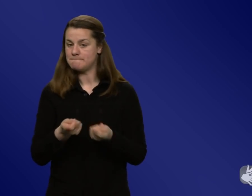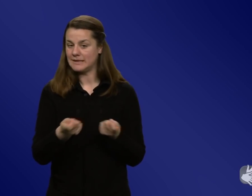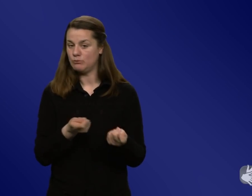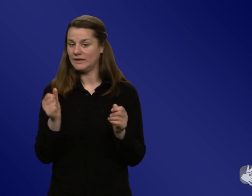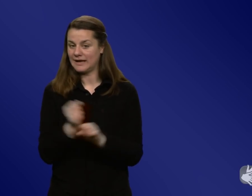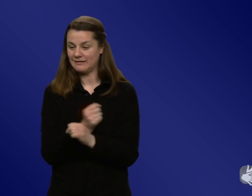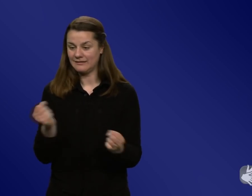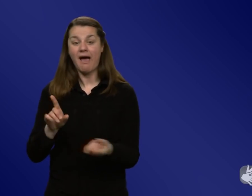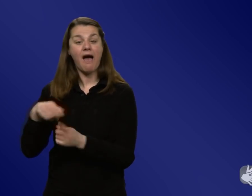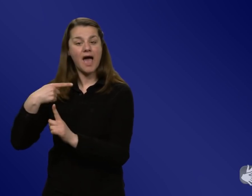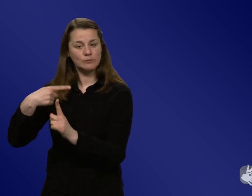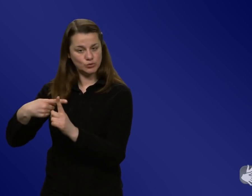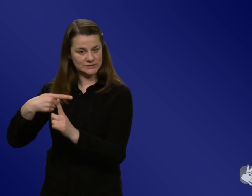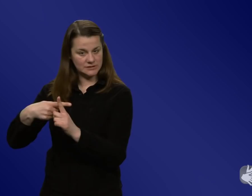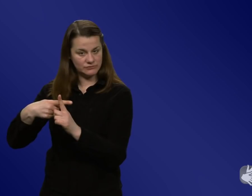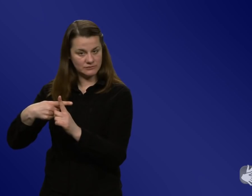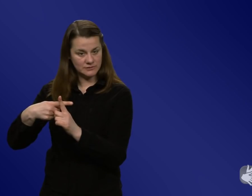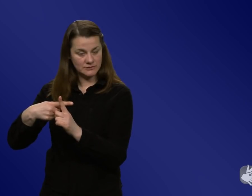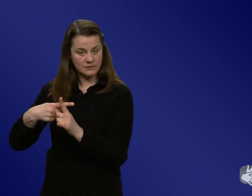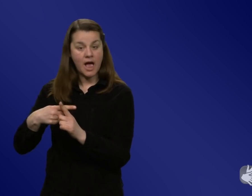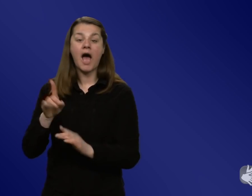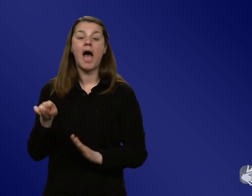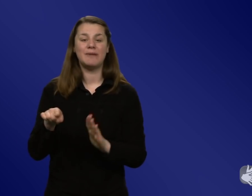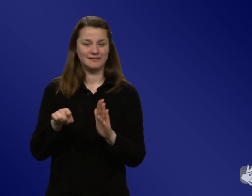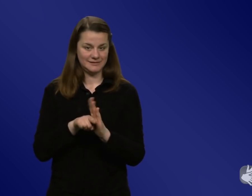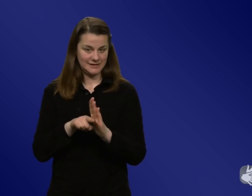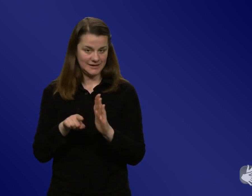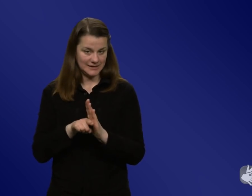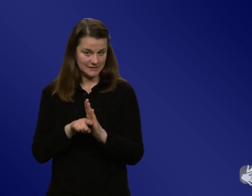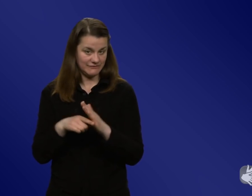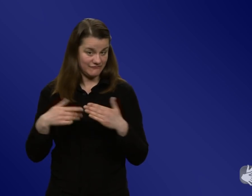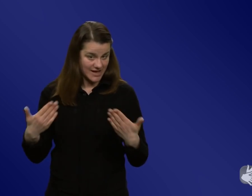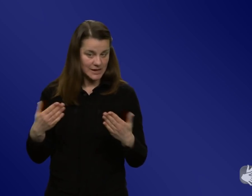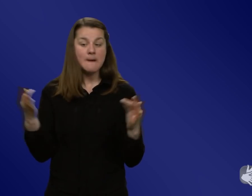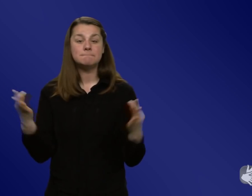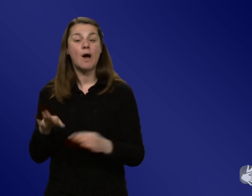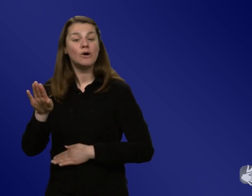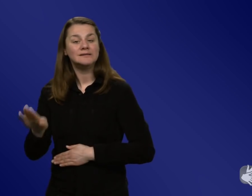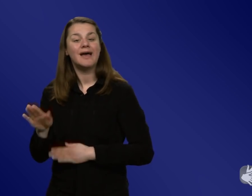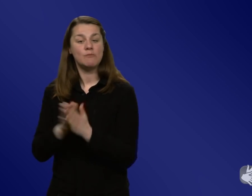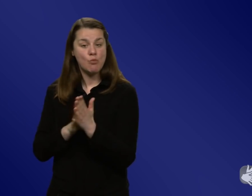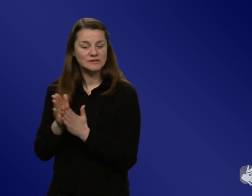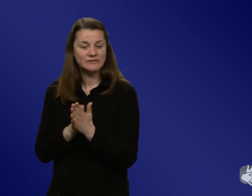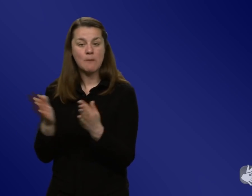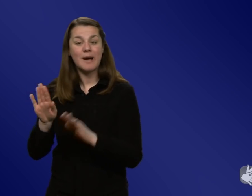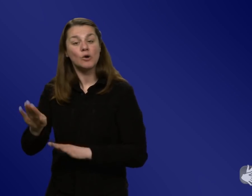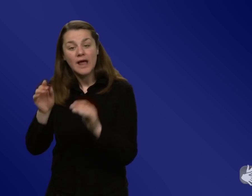positive Seite davon, die aber auch eine negative Seite sein kann. Also ich brauche halt auch die Aufmerksamkeit der Leute in der Motivation, aber es ist natürlich auch positiv,